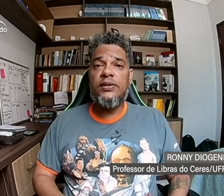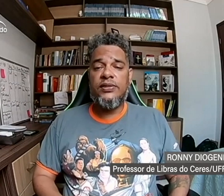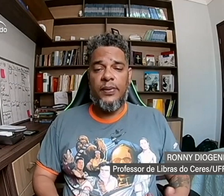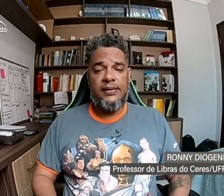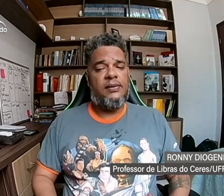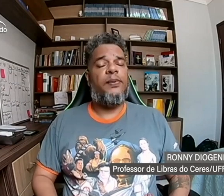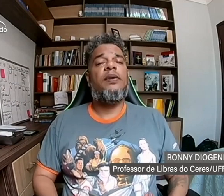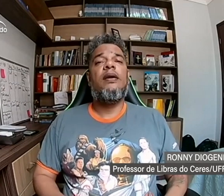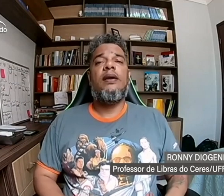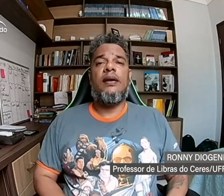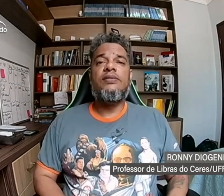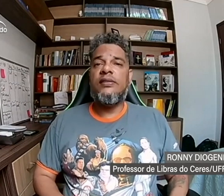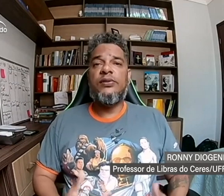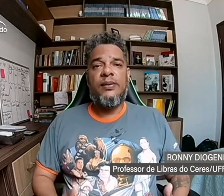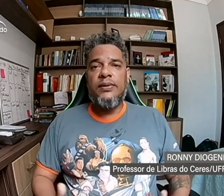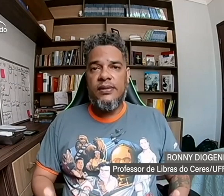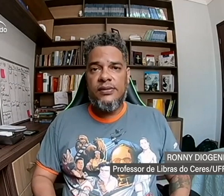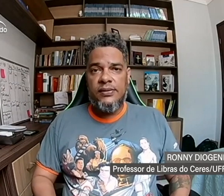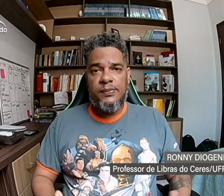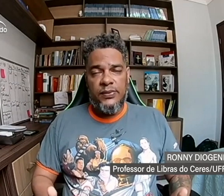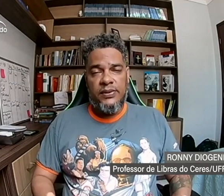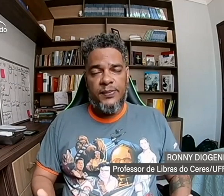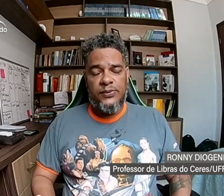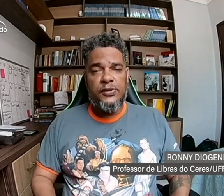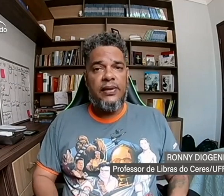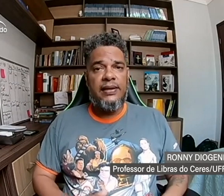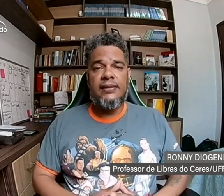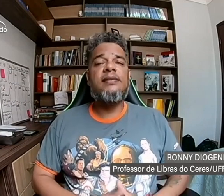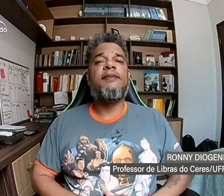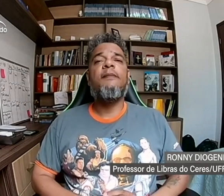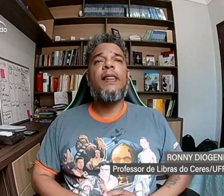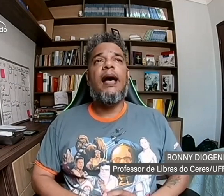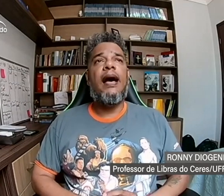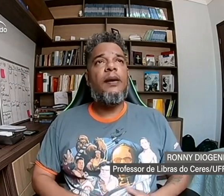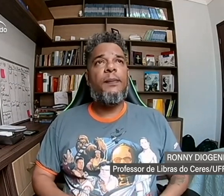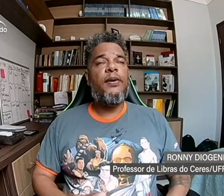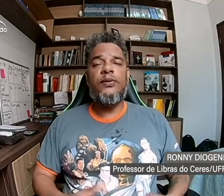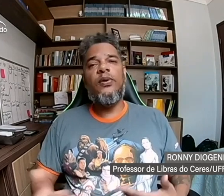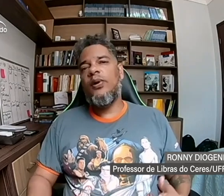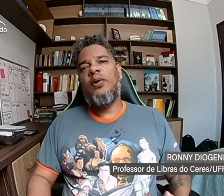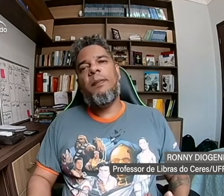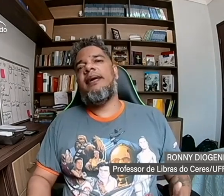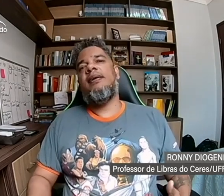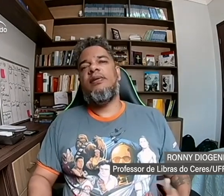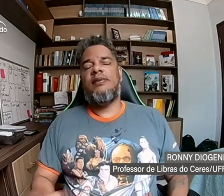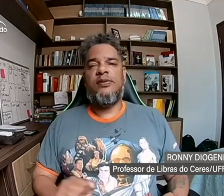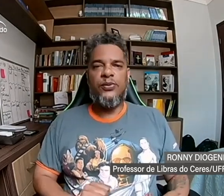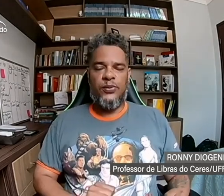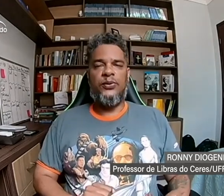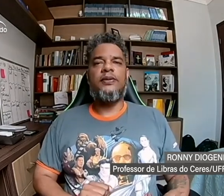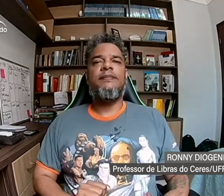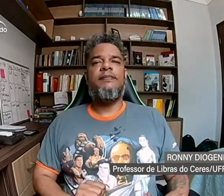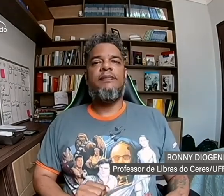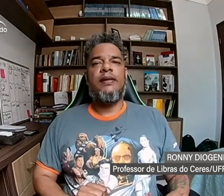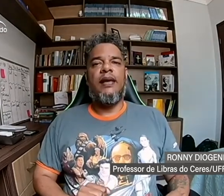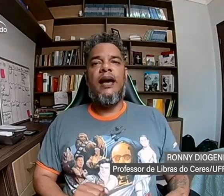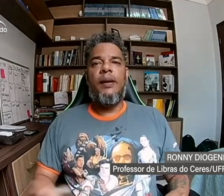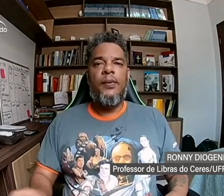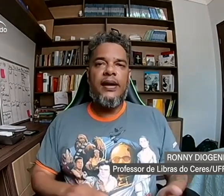Por exemplo, eu já escutei muitas pessoas falarem assim, ah, por que não coloca um aparelho nesse surdo? Ah, por que não